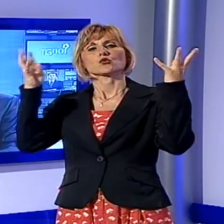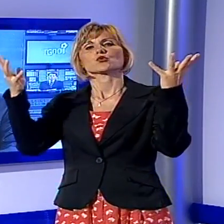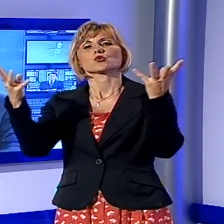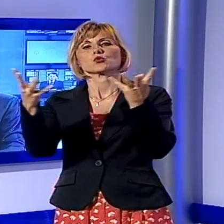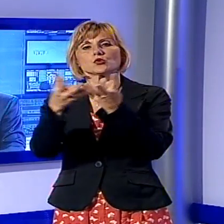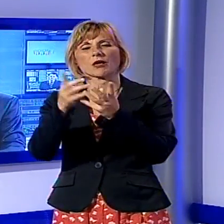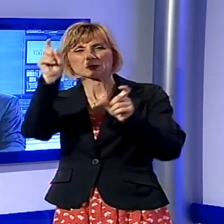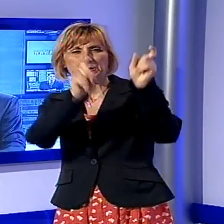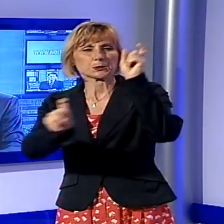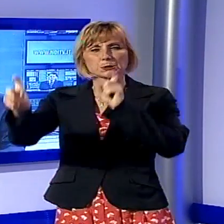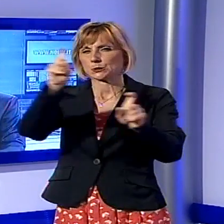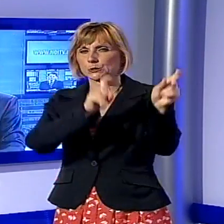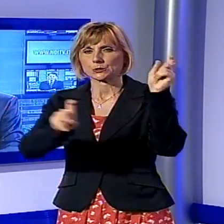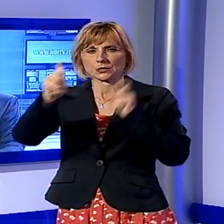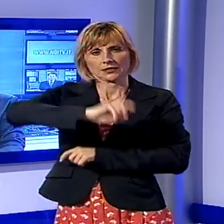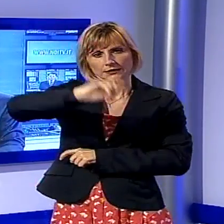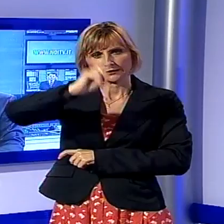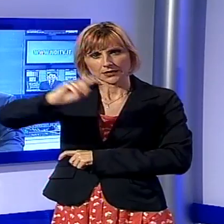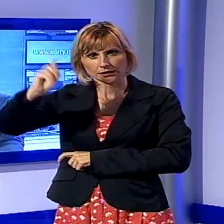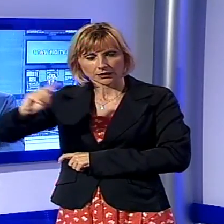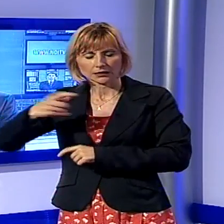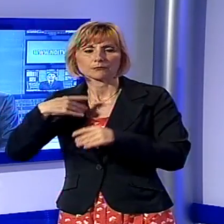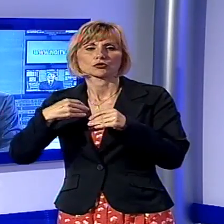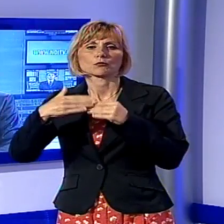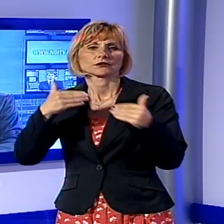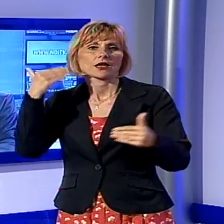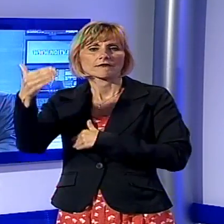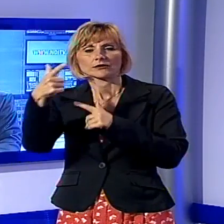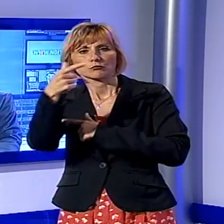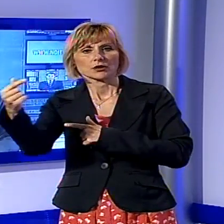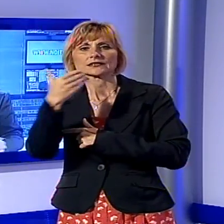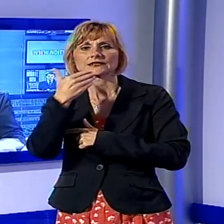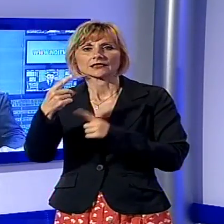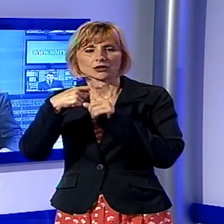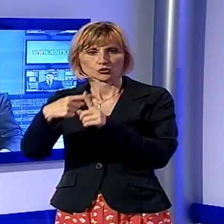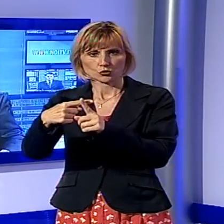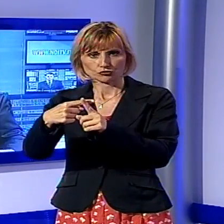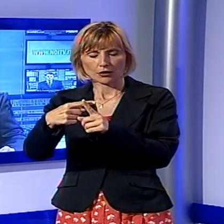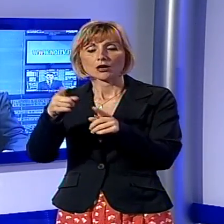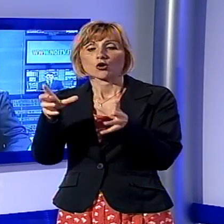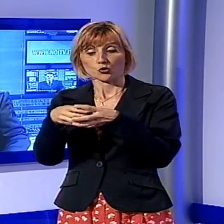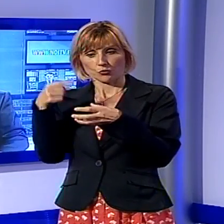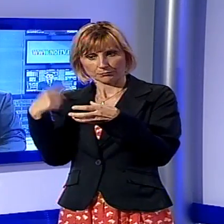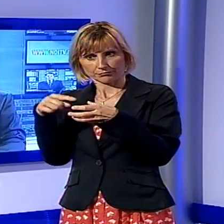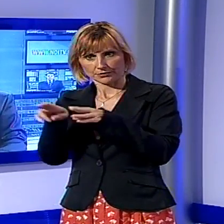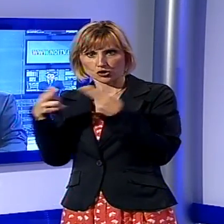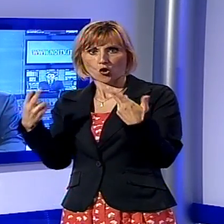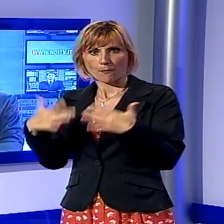urbane con alcune scritte nella sortita di fronte al baluardo Santa Croce. E adesso vi facciamo vedere le